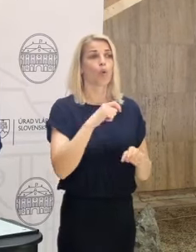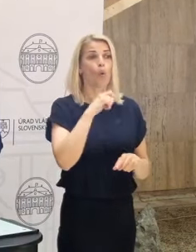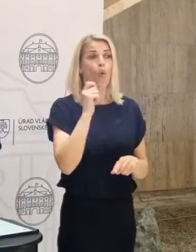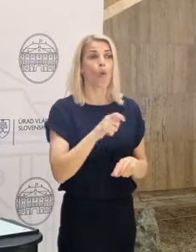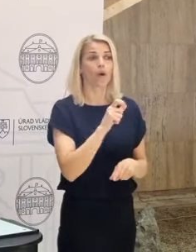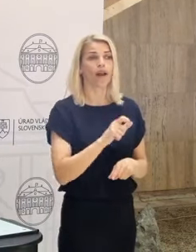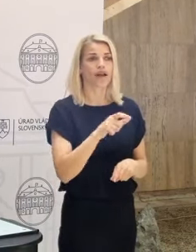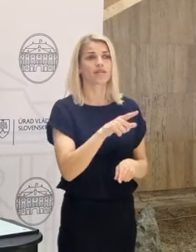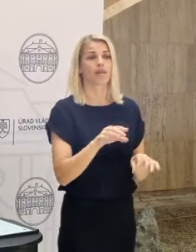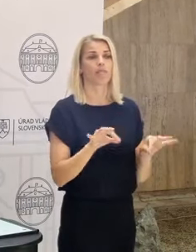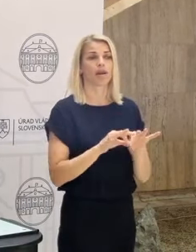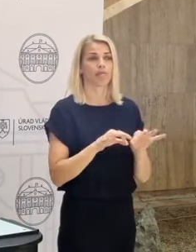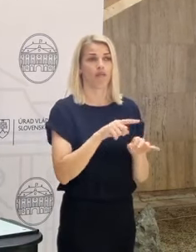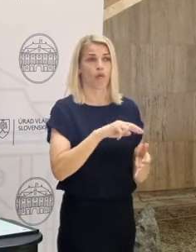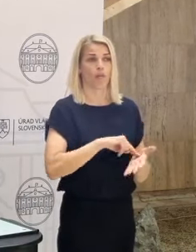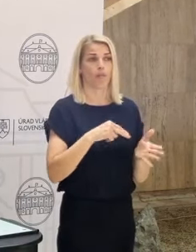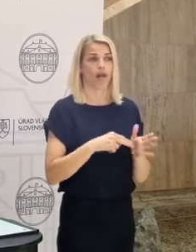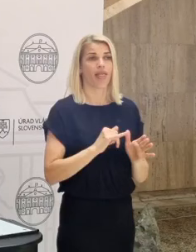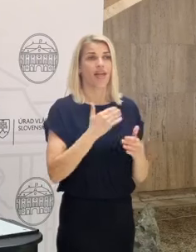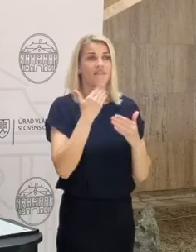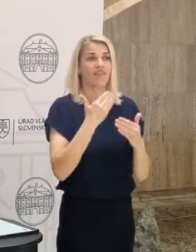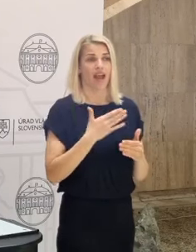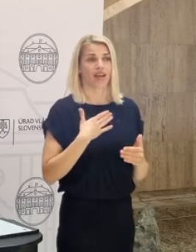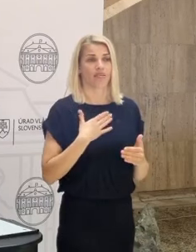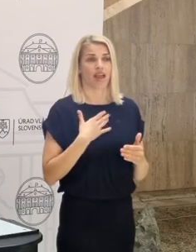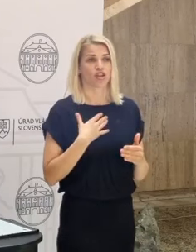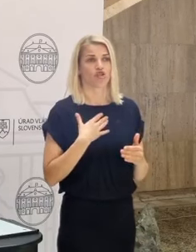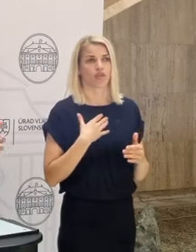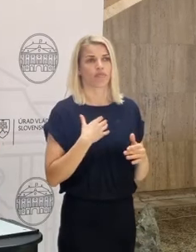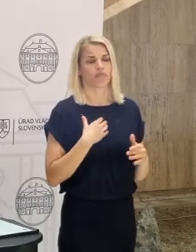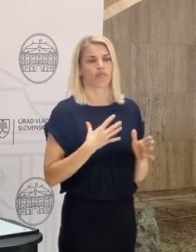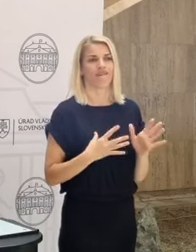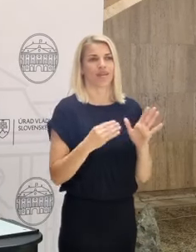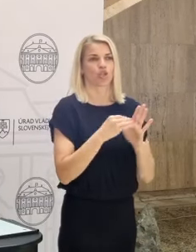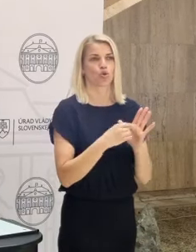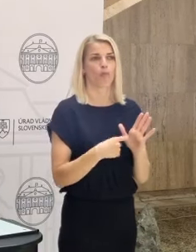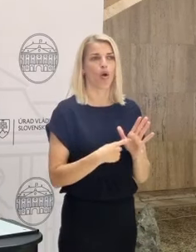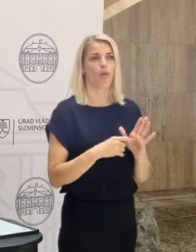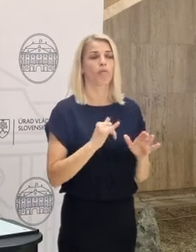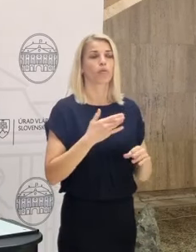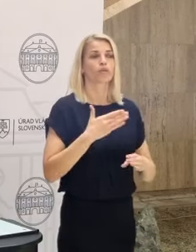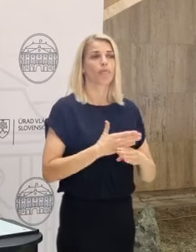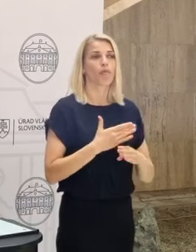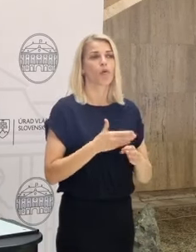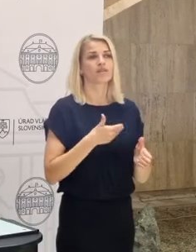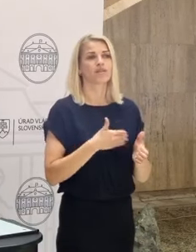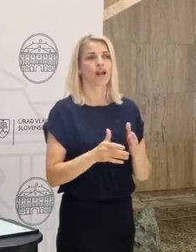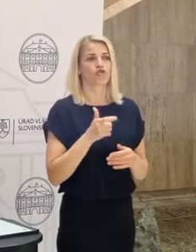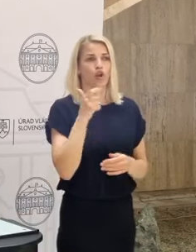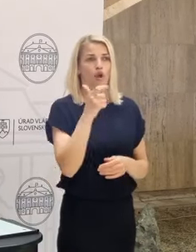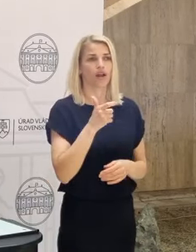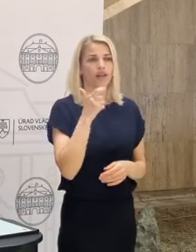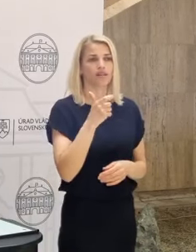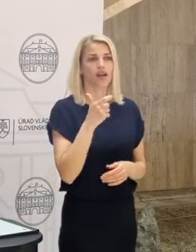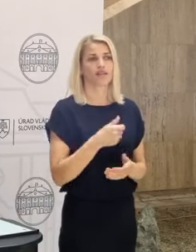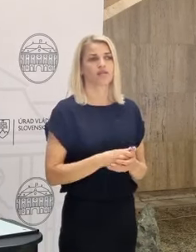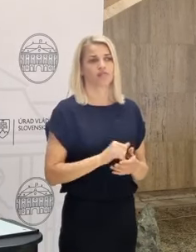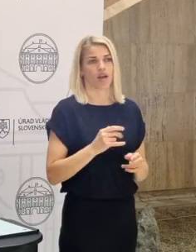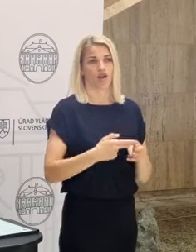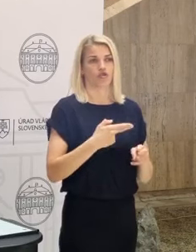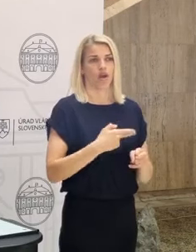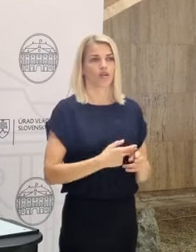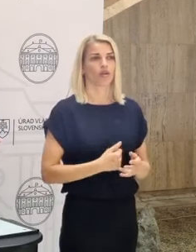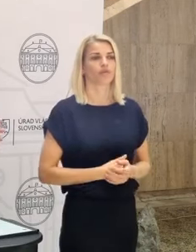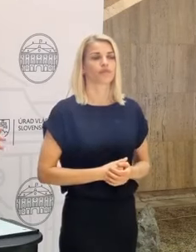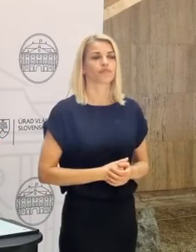pripravujú tento plán aj vďaka našim vstupom a za pomoci ďalších organizácií a krajín.